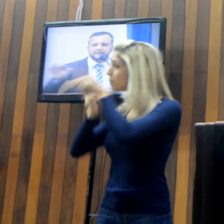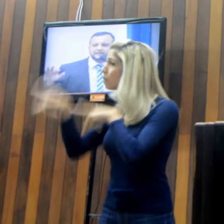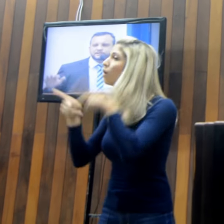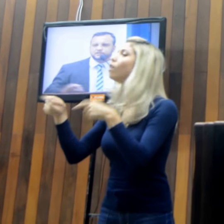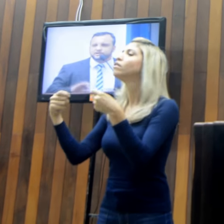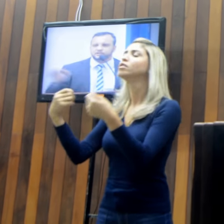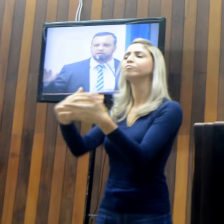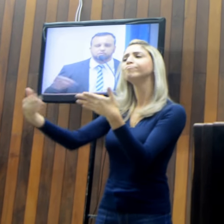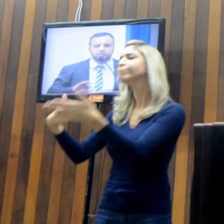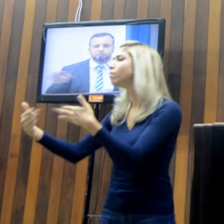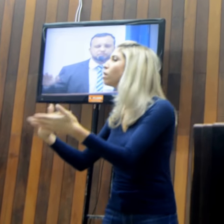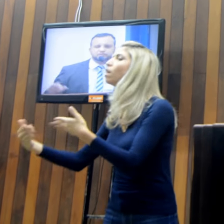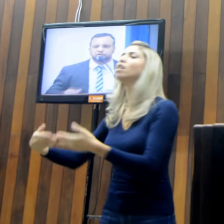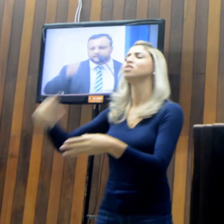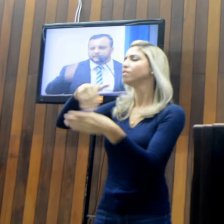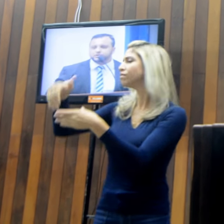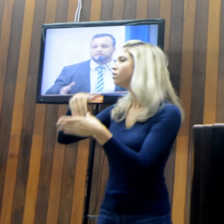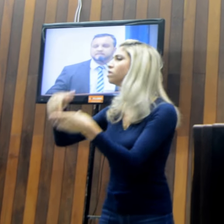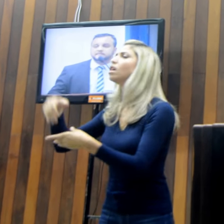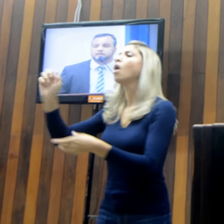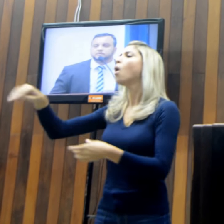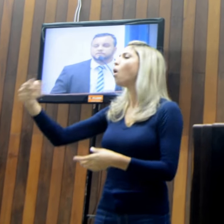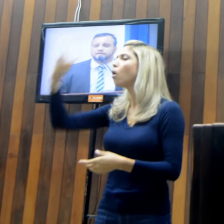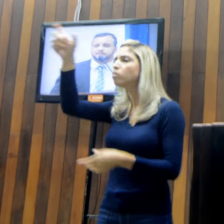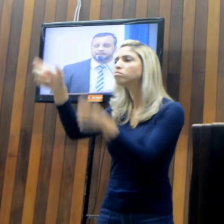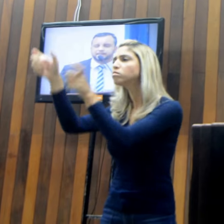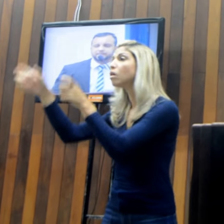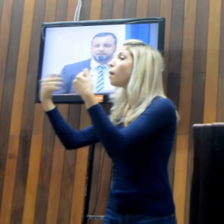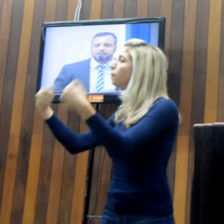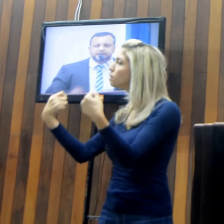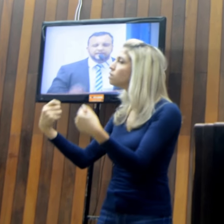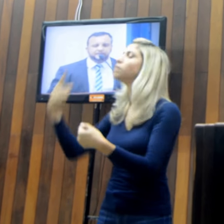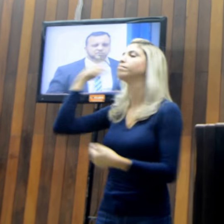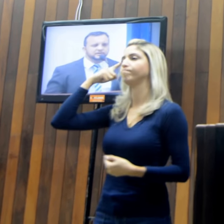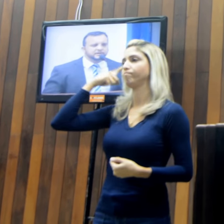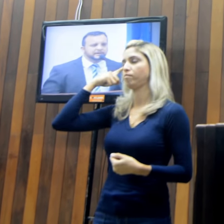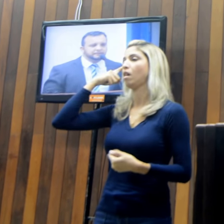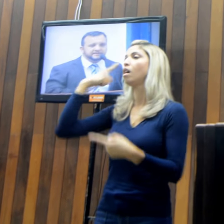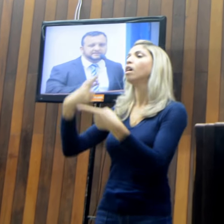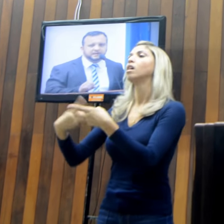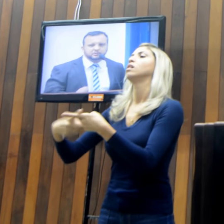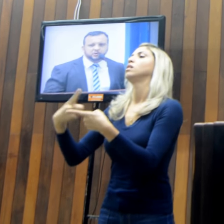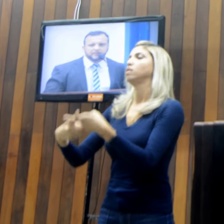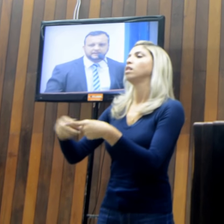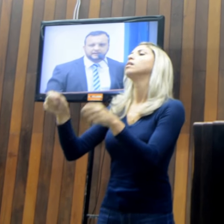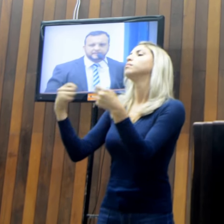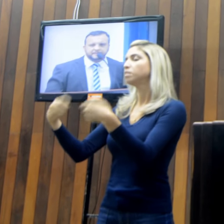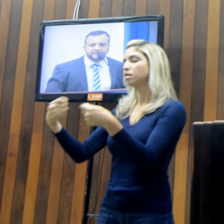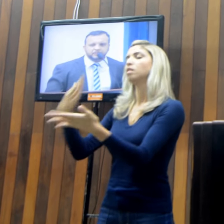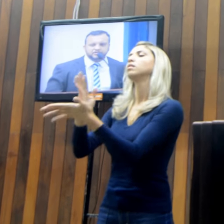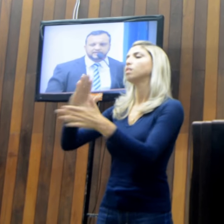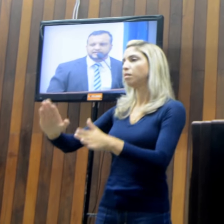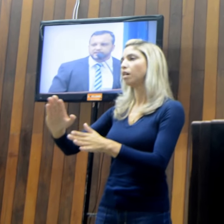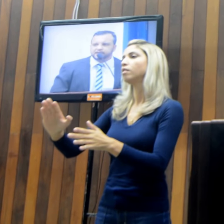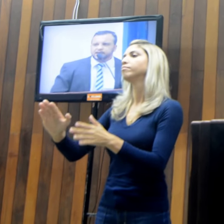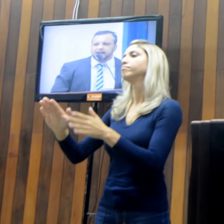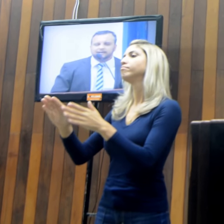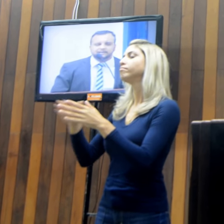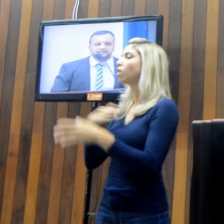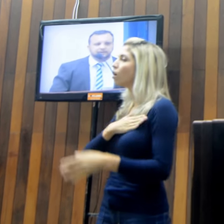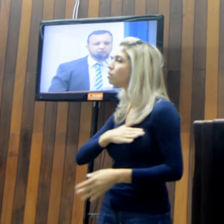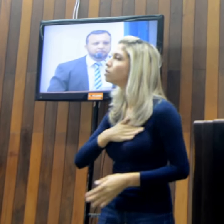independente de candidaturas ou de posicionamentos, precisamos fazer. E é isso que precisamos combater. Gostaria de